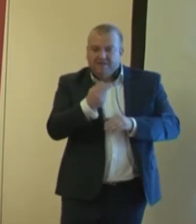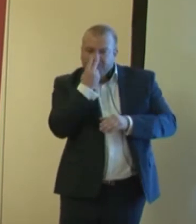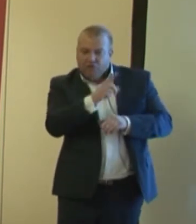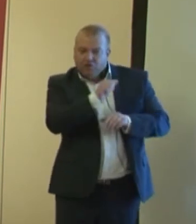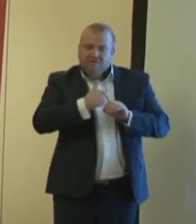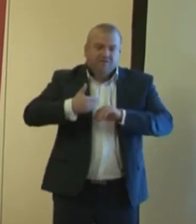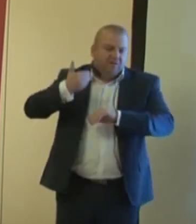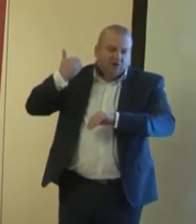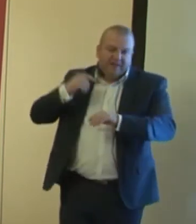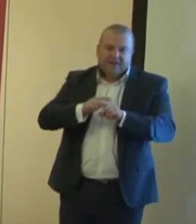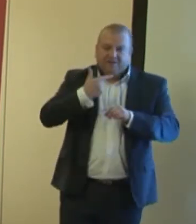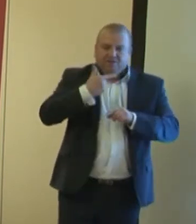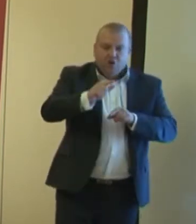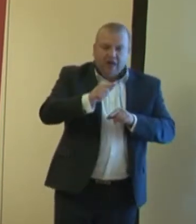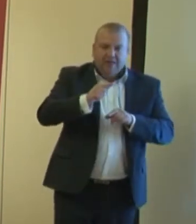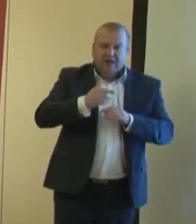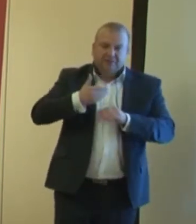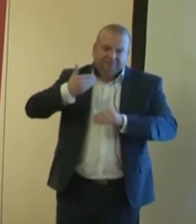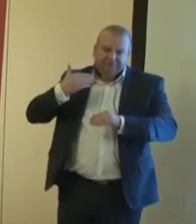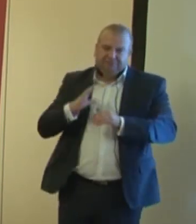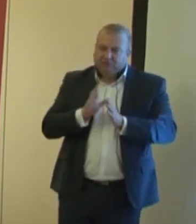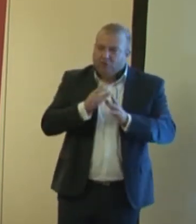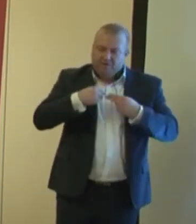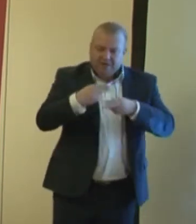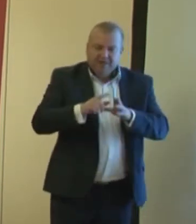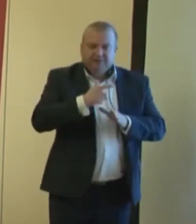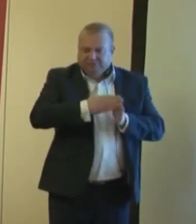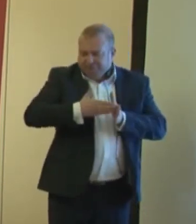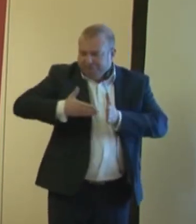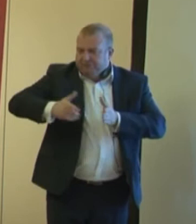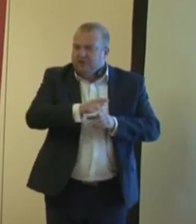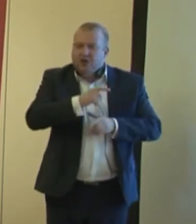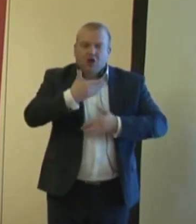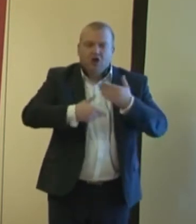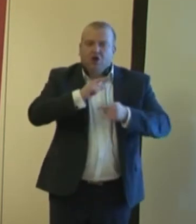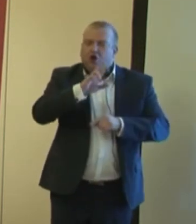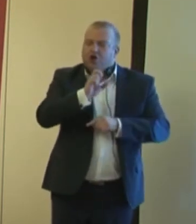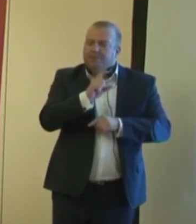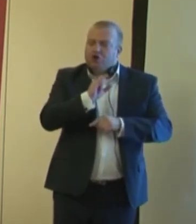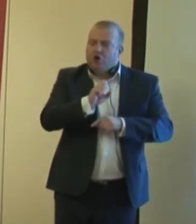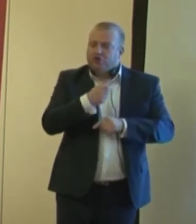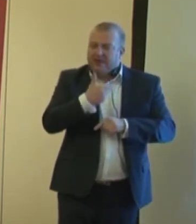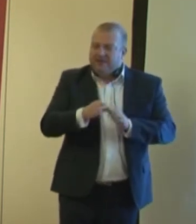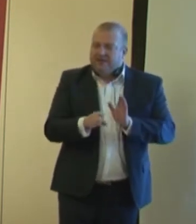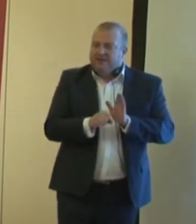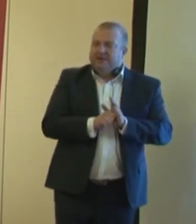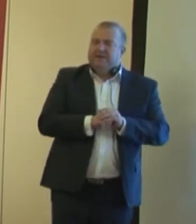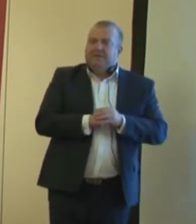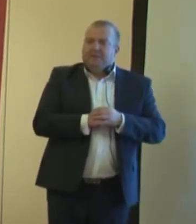ostatnich dwóch latach zostało wydanych szereg rozporządzeń do ustawy o systemie oświaty.